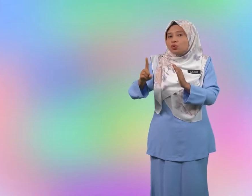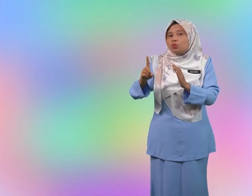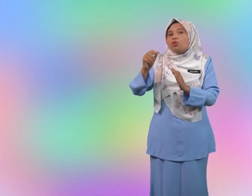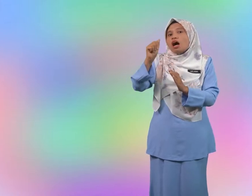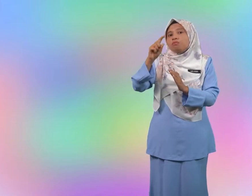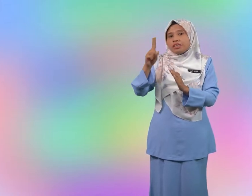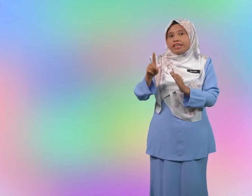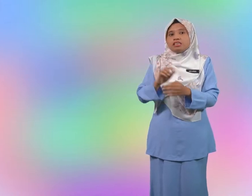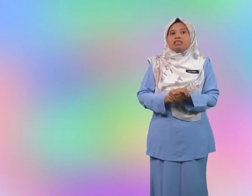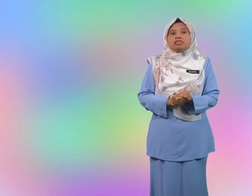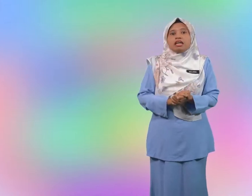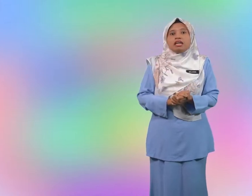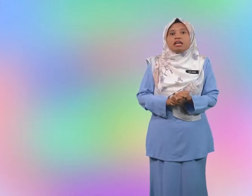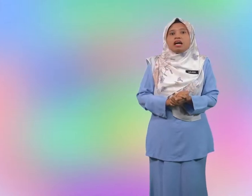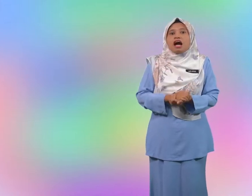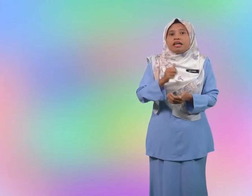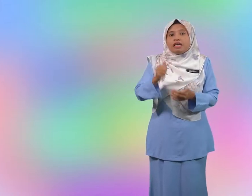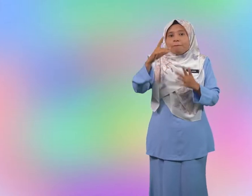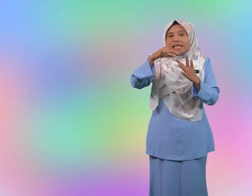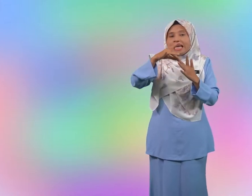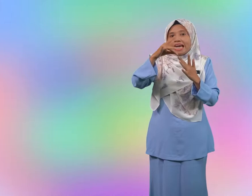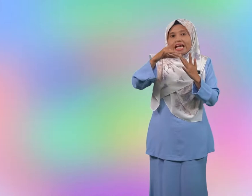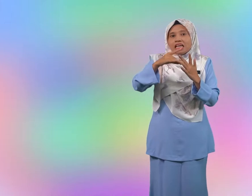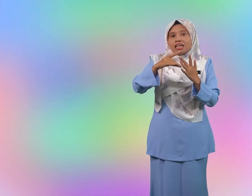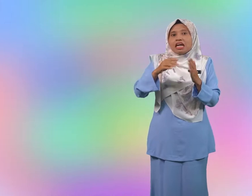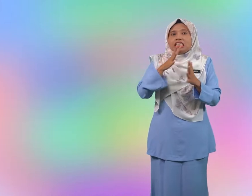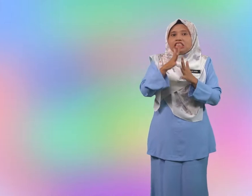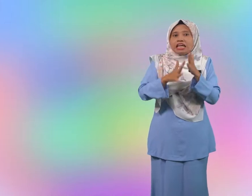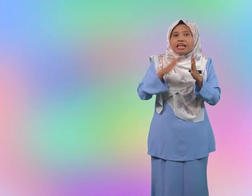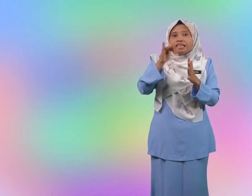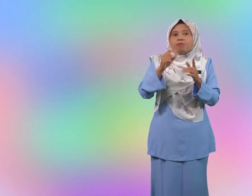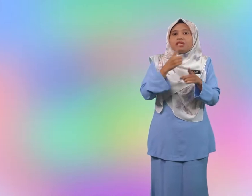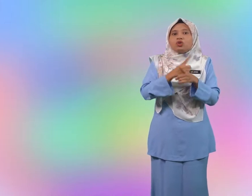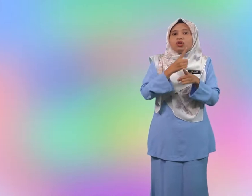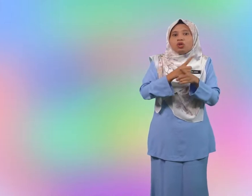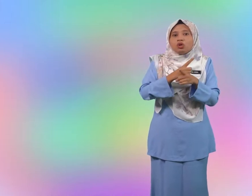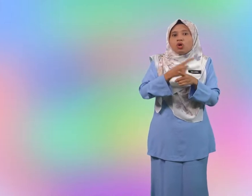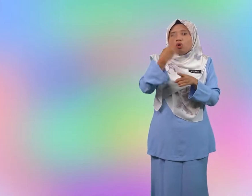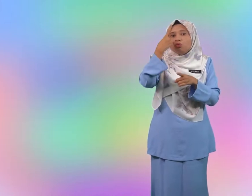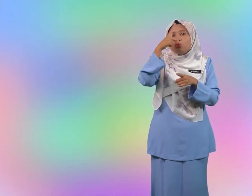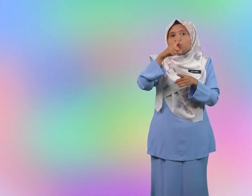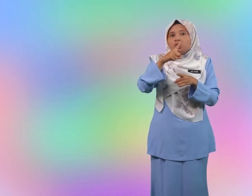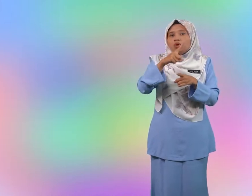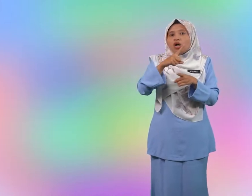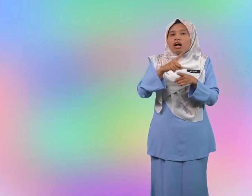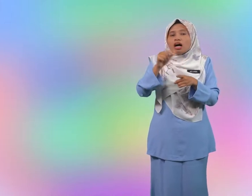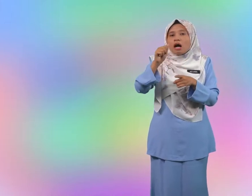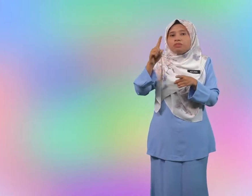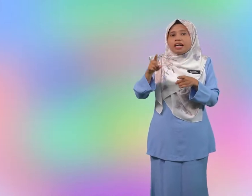abjad anda pilih isyarat yang betul untuk abjad